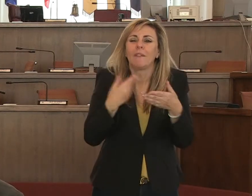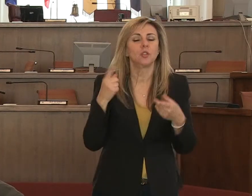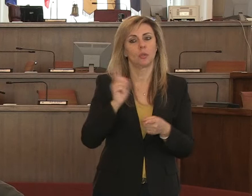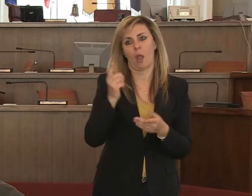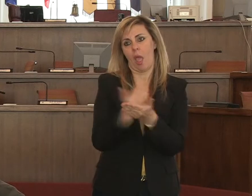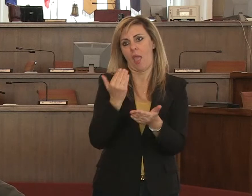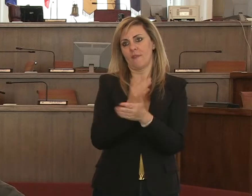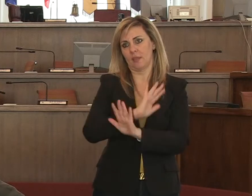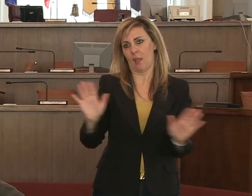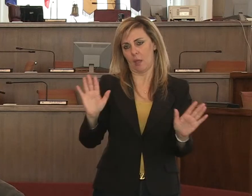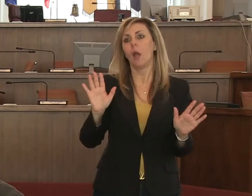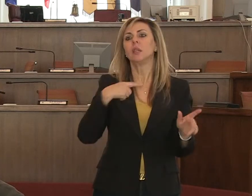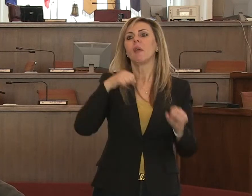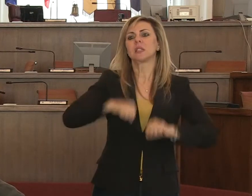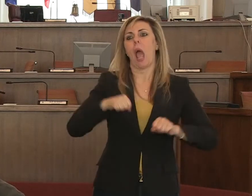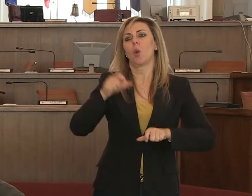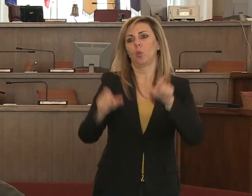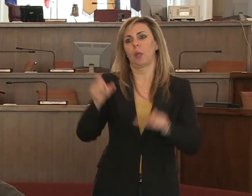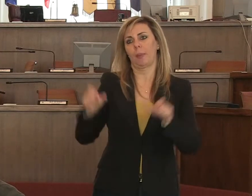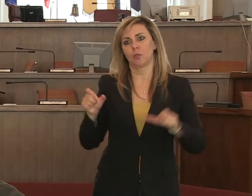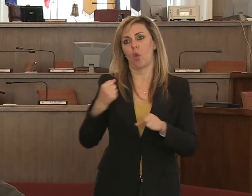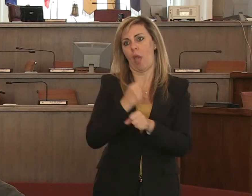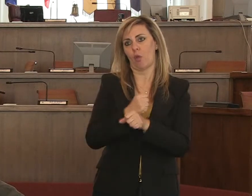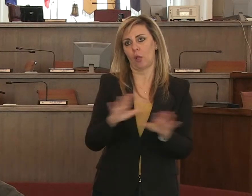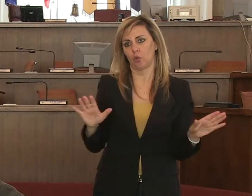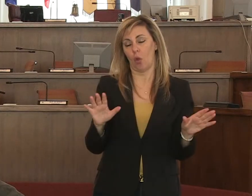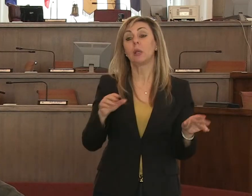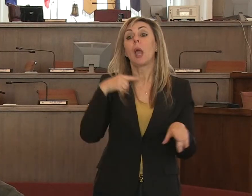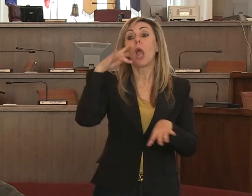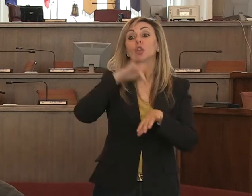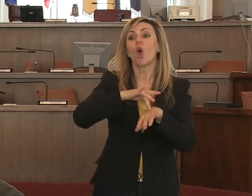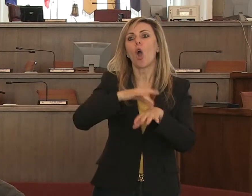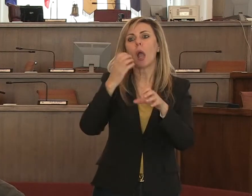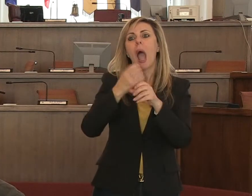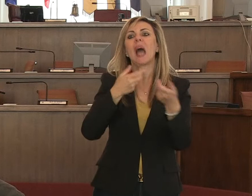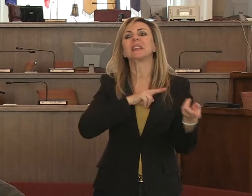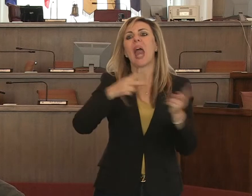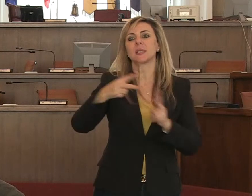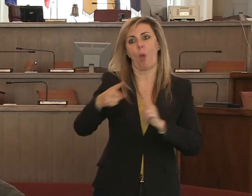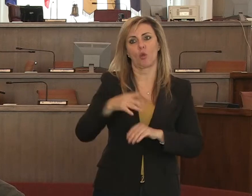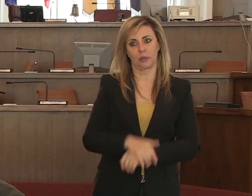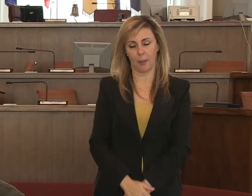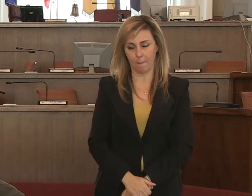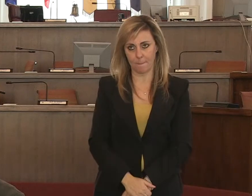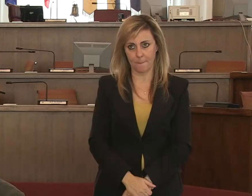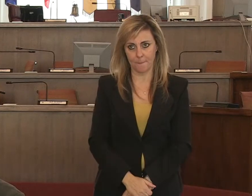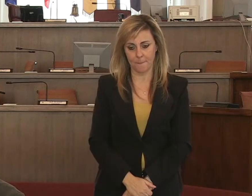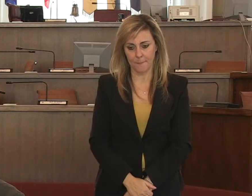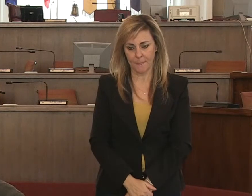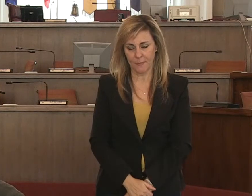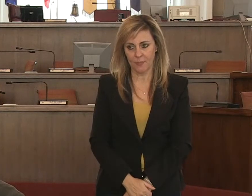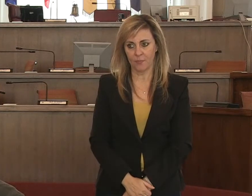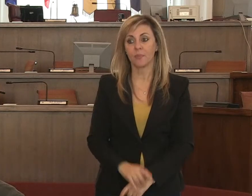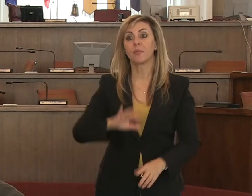la salute dei lavoratori e la salute di coloro che soffriscono di questi servizi. inoltre eh